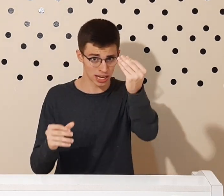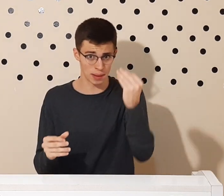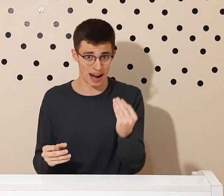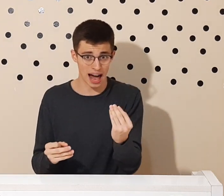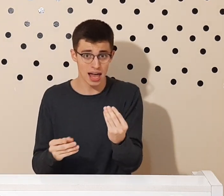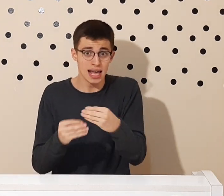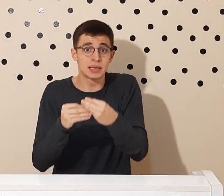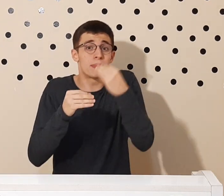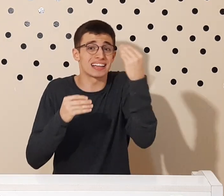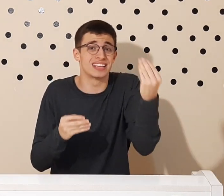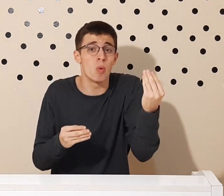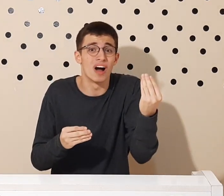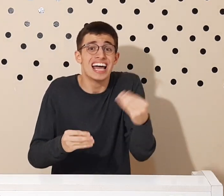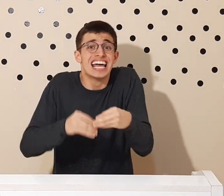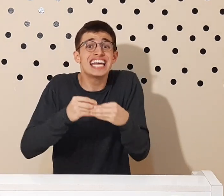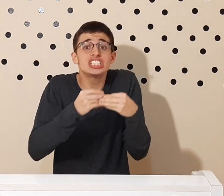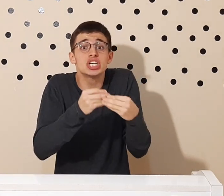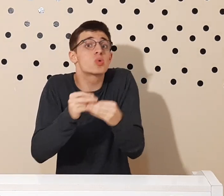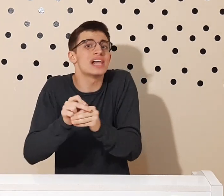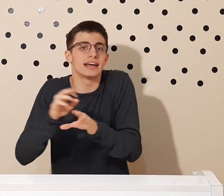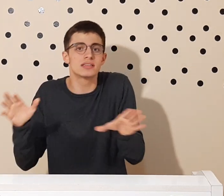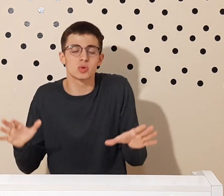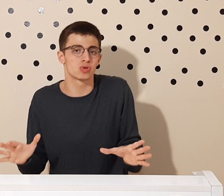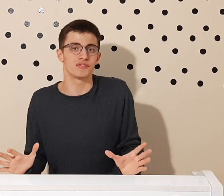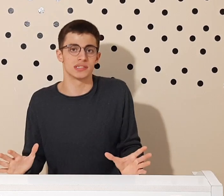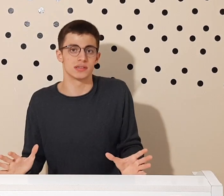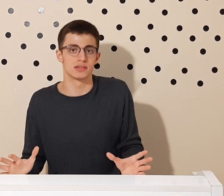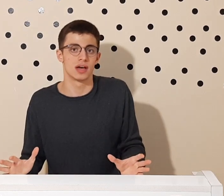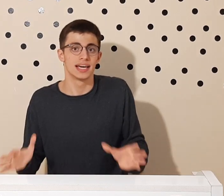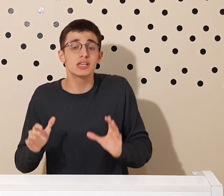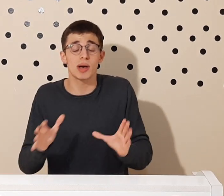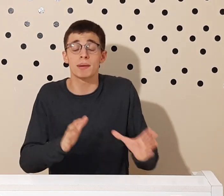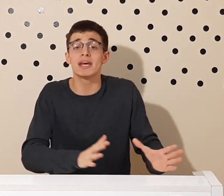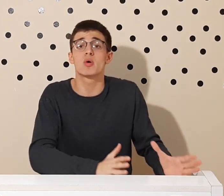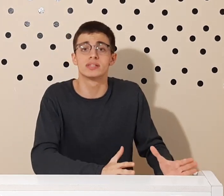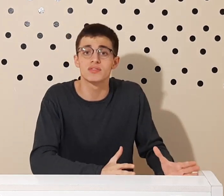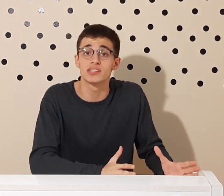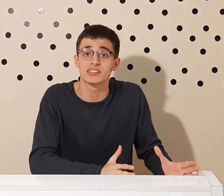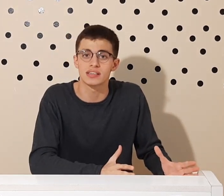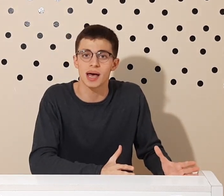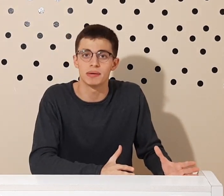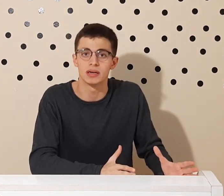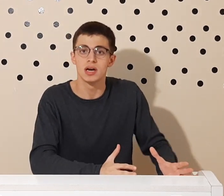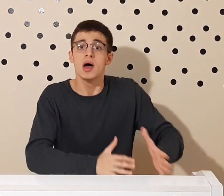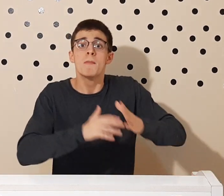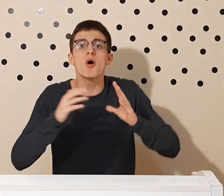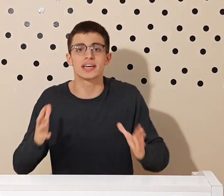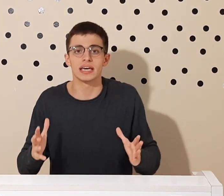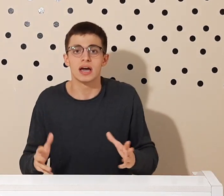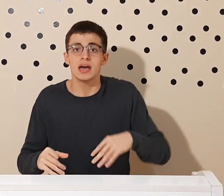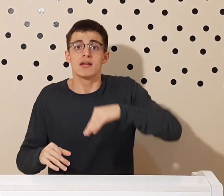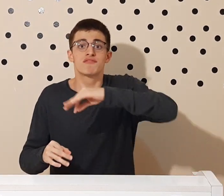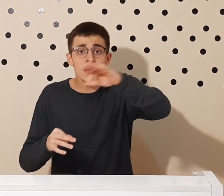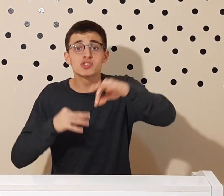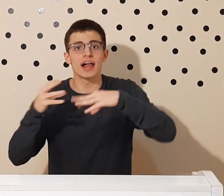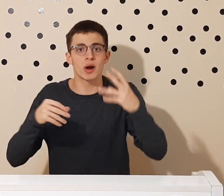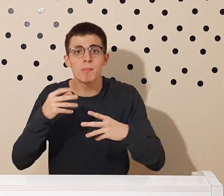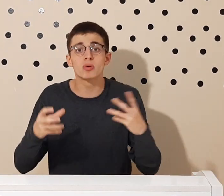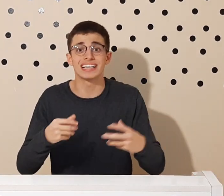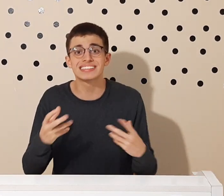relembrar que Platão ridiculariza os sofistas, isso é a primeira coisa que vocês têm que saber, por quê? Vamos falar um pouco das